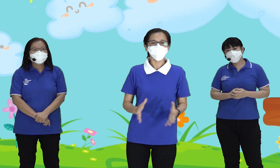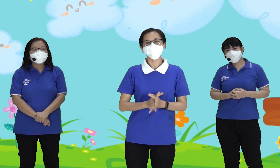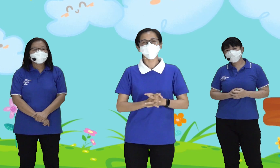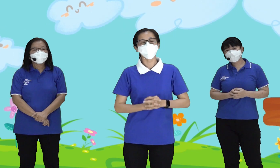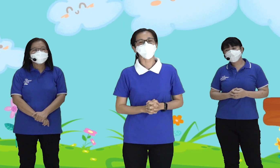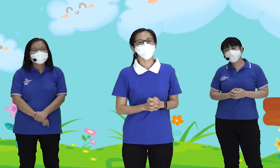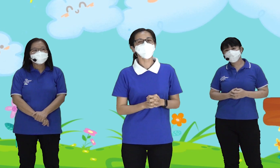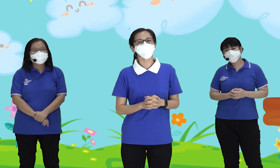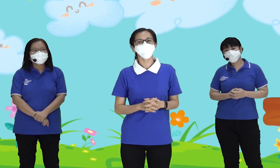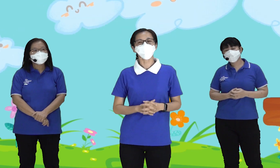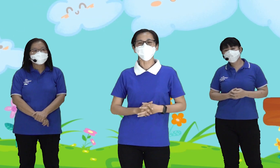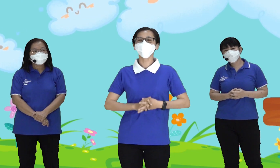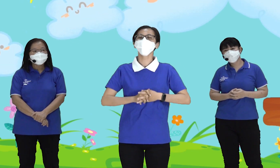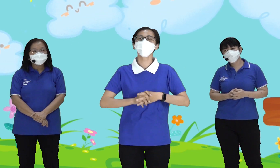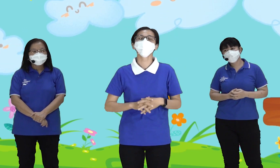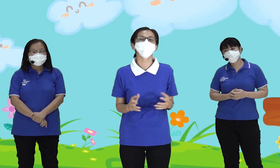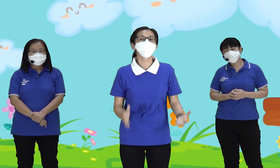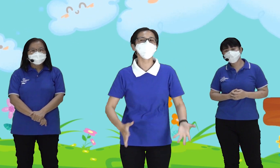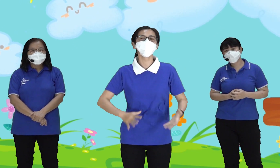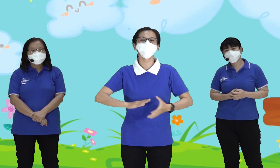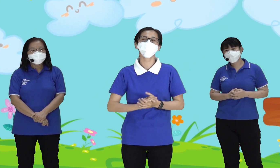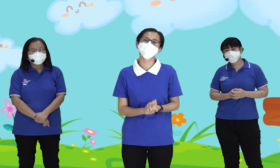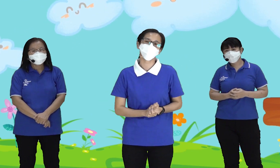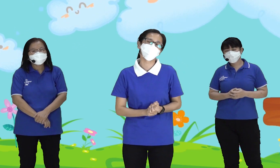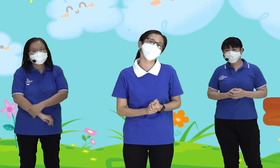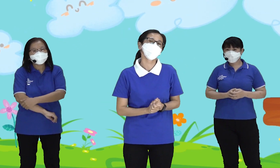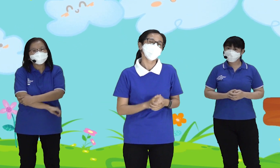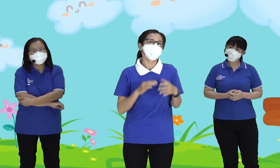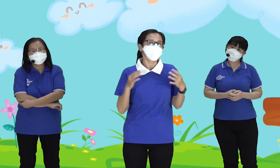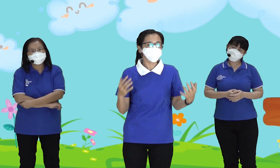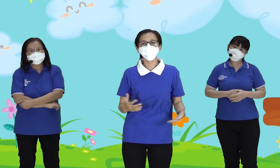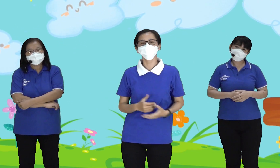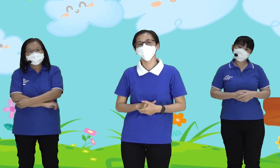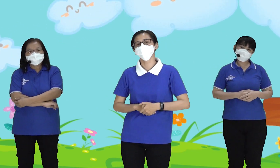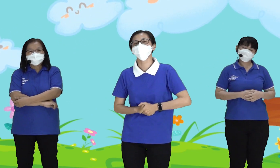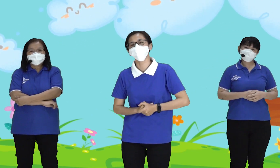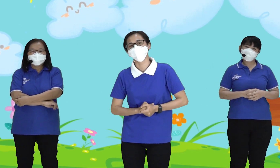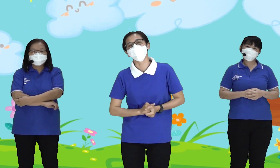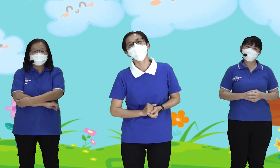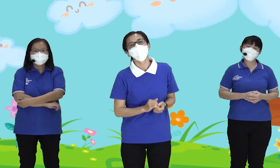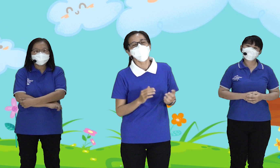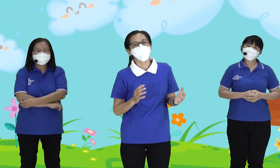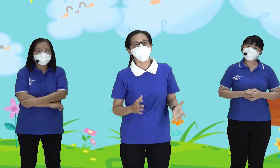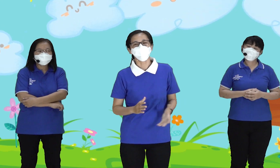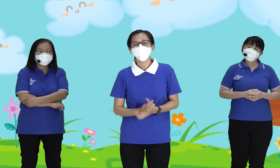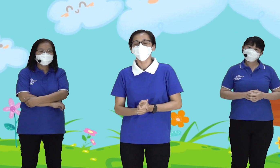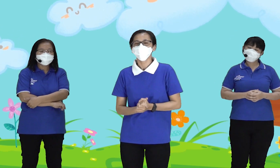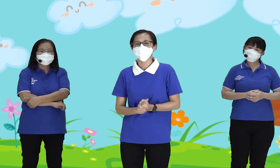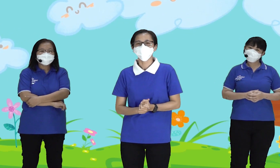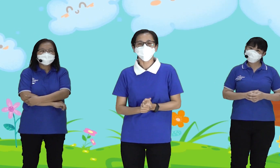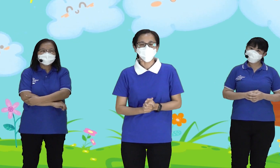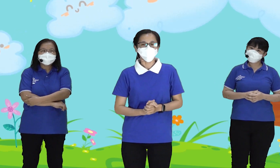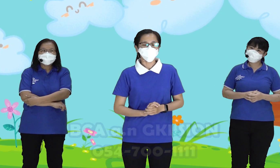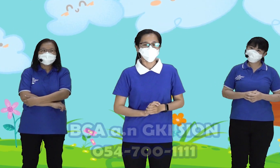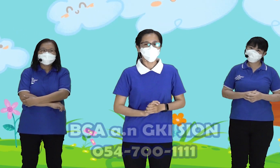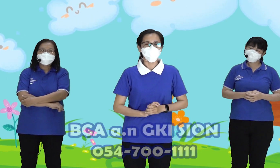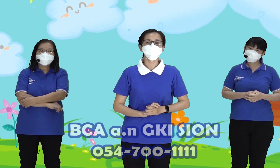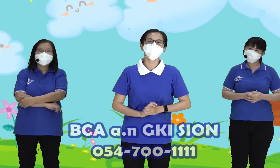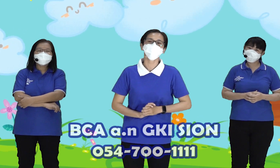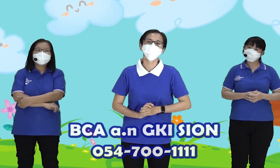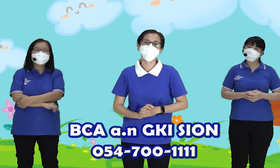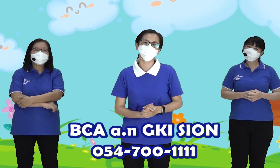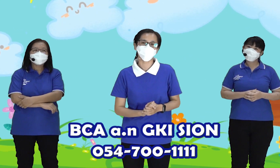Kita Memberikan Yang Terbaik Buat Tuhan Memberikan Dengan Penuh Sukacita Anak Anak Bisa Memberikan